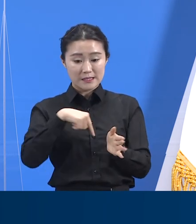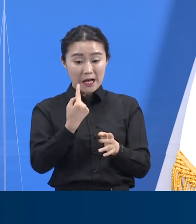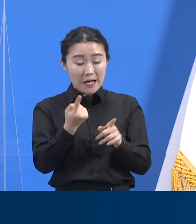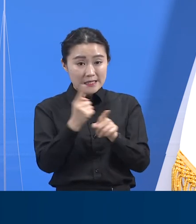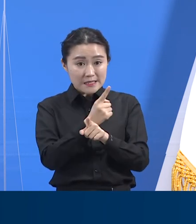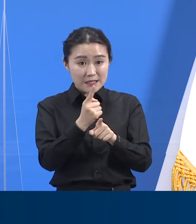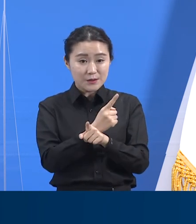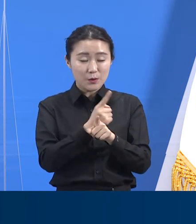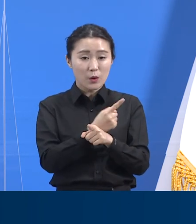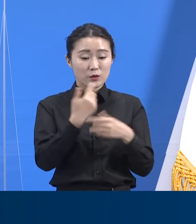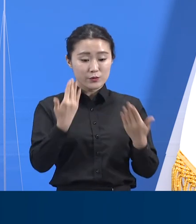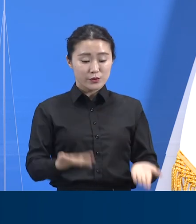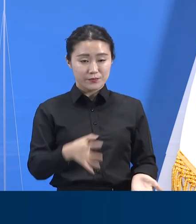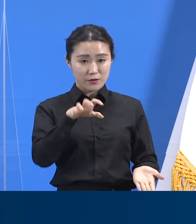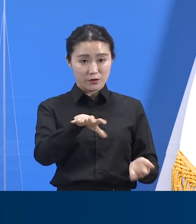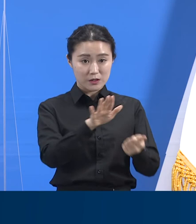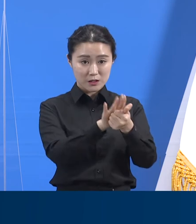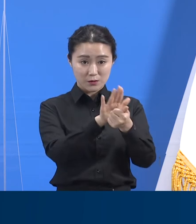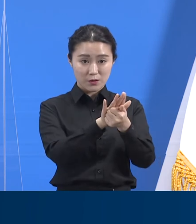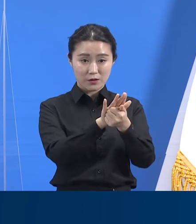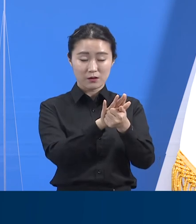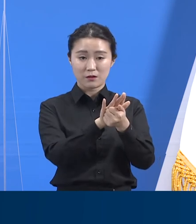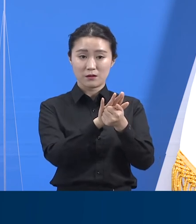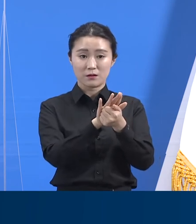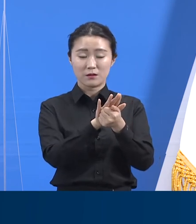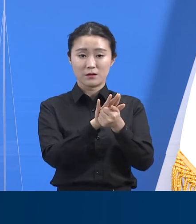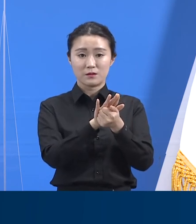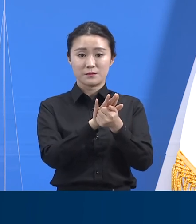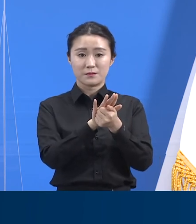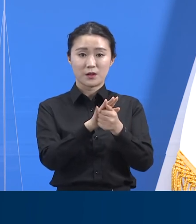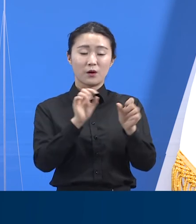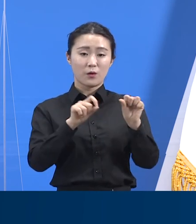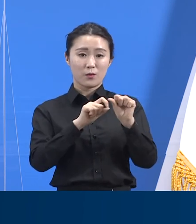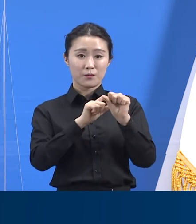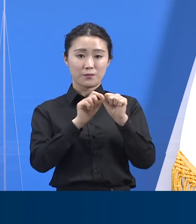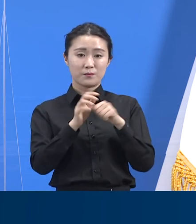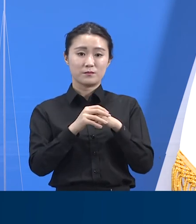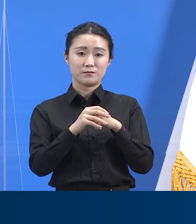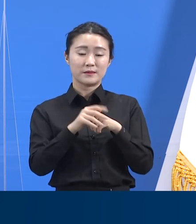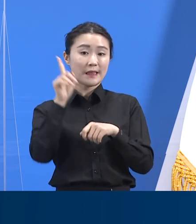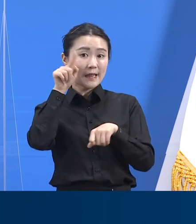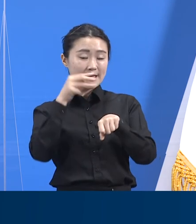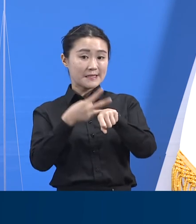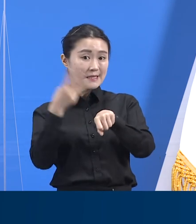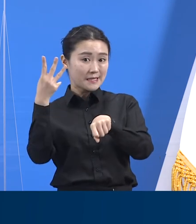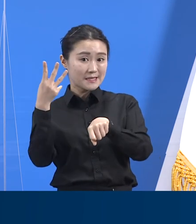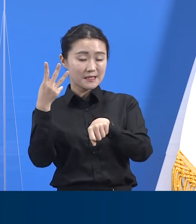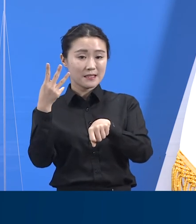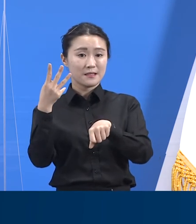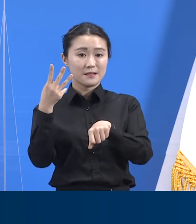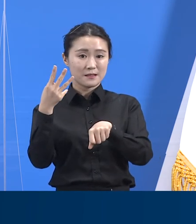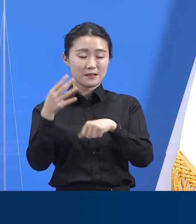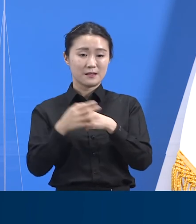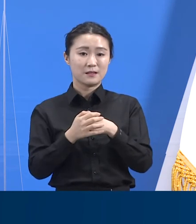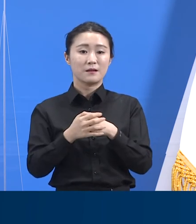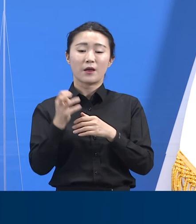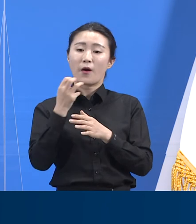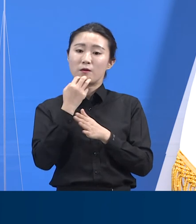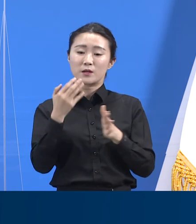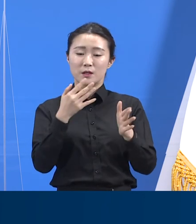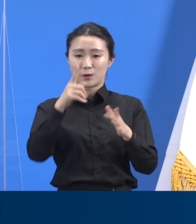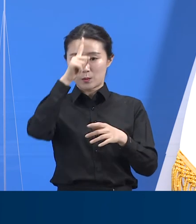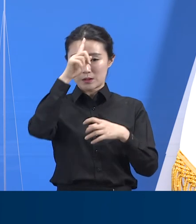내일인 5월 21일 오후 3시에 도청 신관 4층 제1회의실에서 개최됩니다. 이번